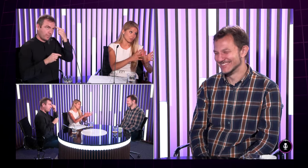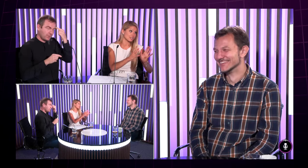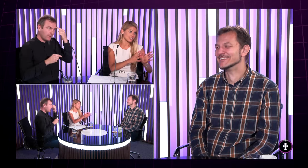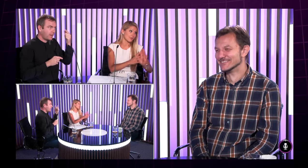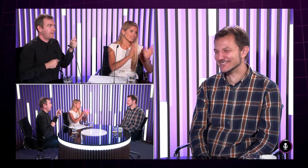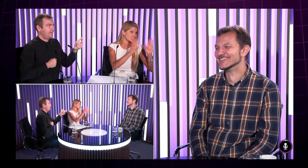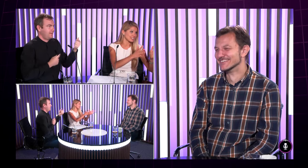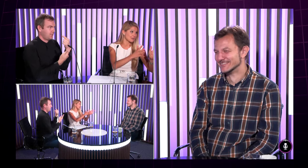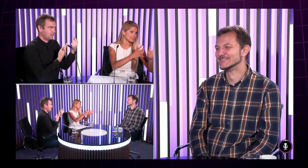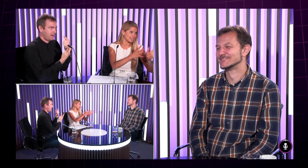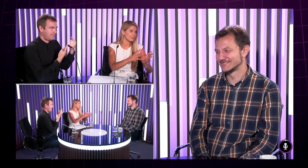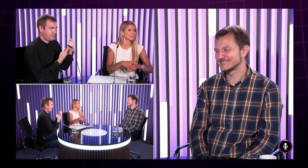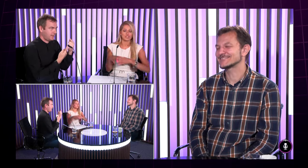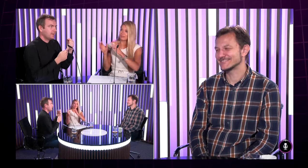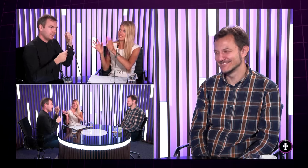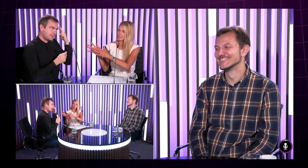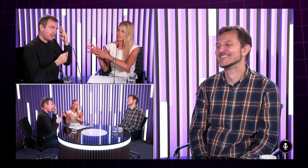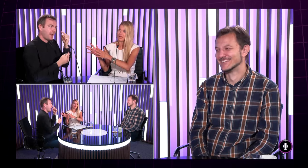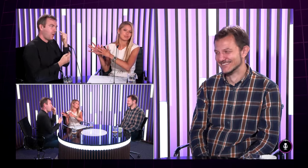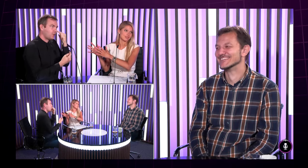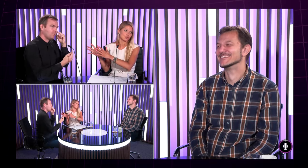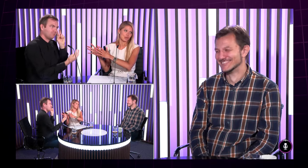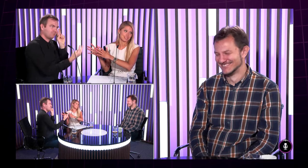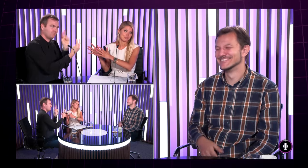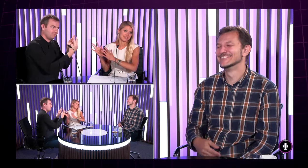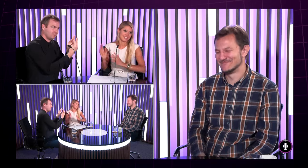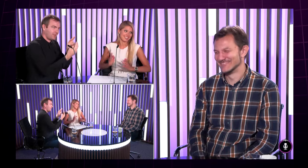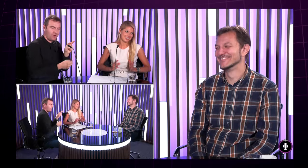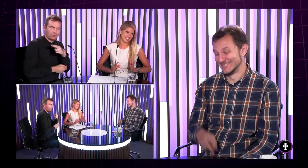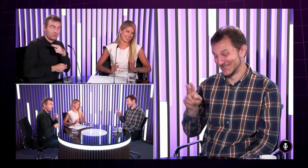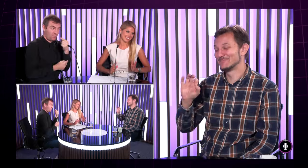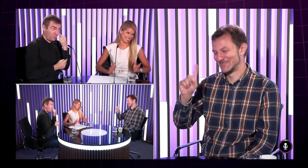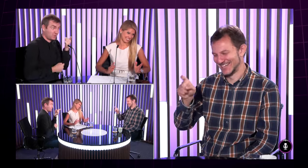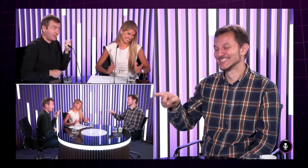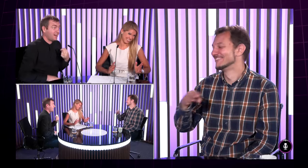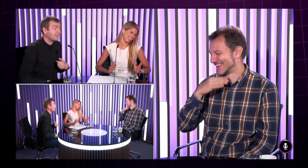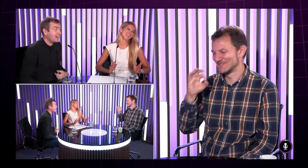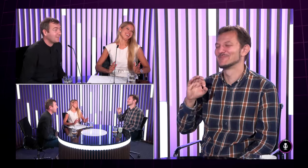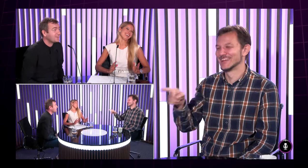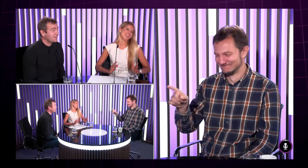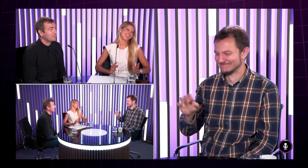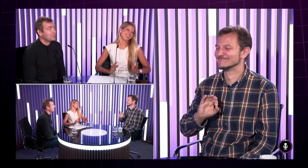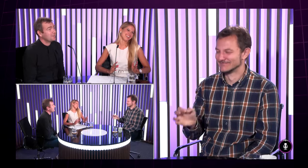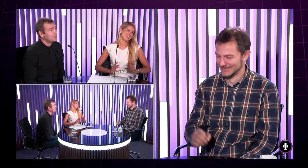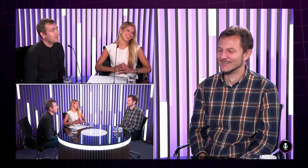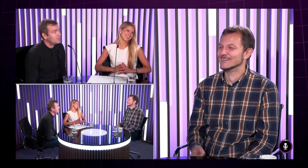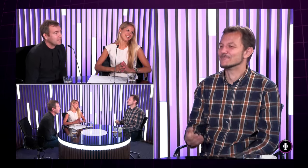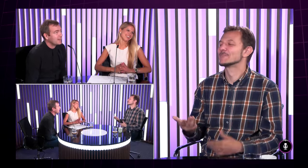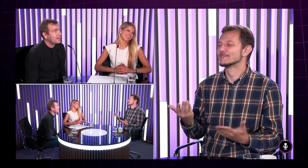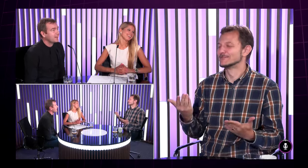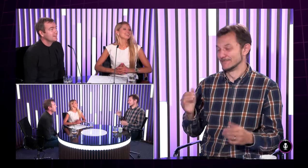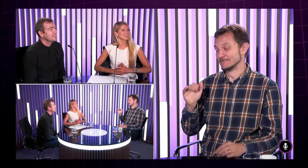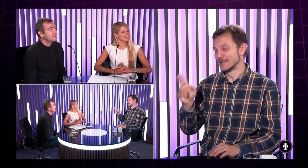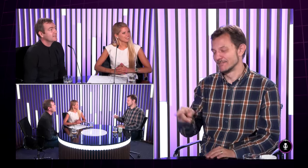sa rozprávam v podstate s vami takže sa dívam sem takže keby sa dívam tam tak vás urazím je tak áno áno áno veľmi dobre veľmi dobre